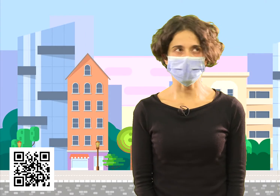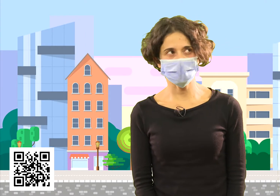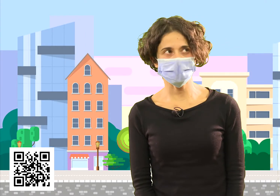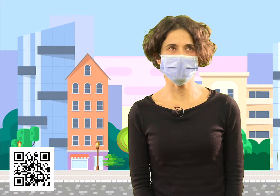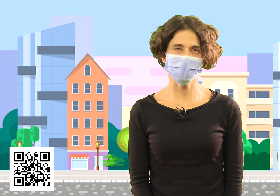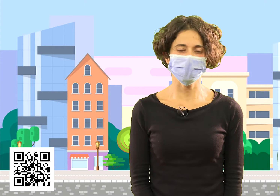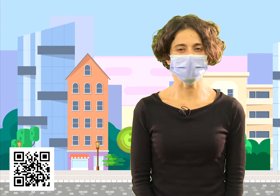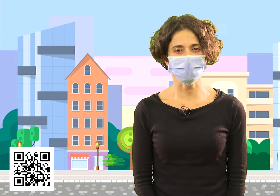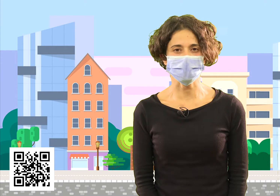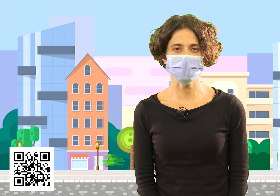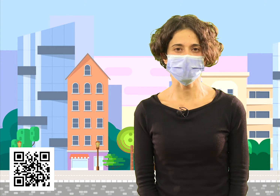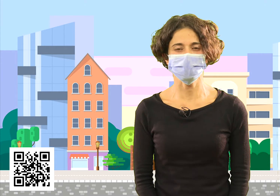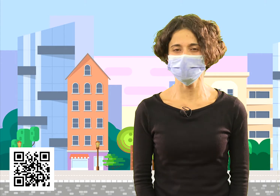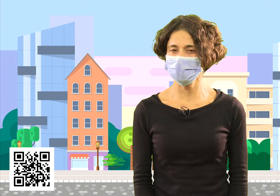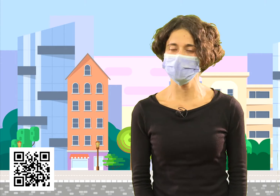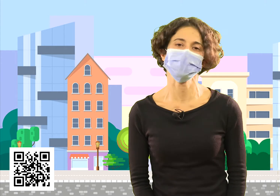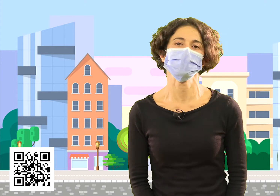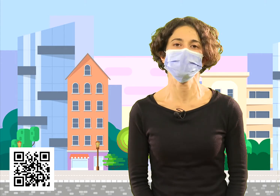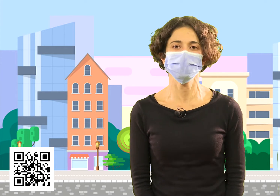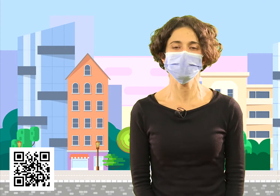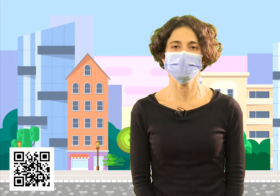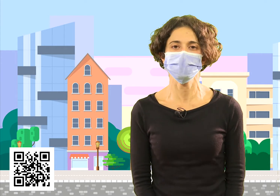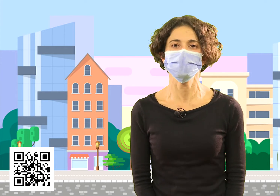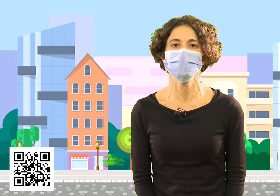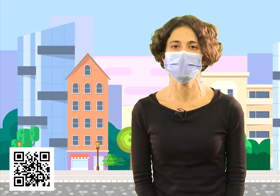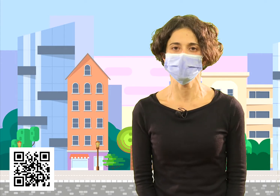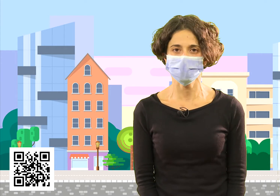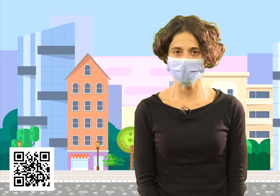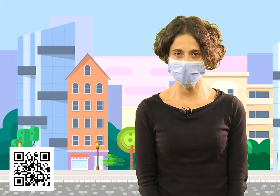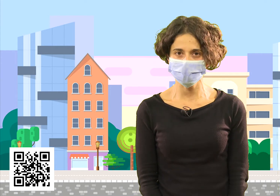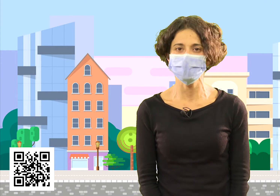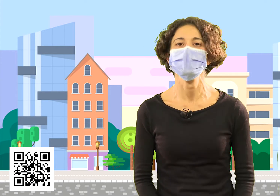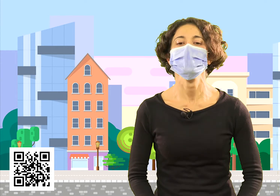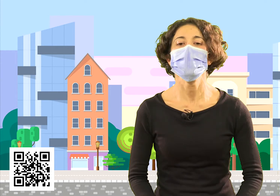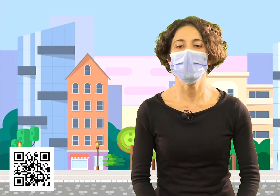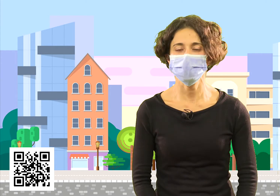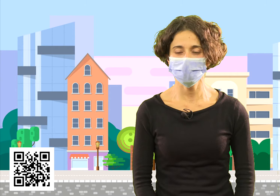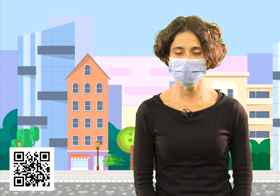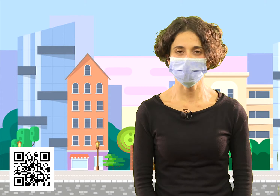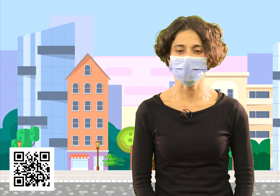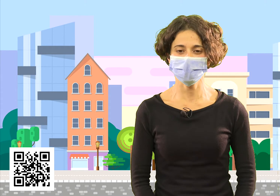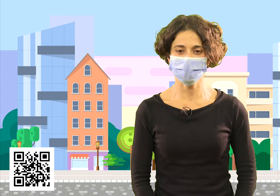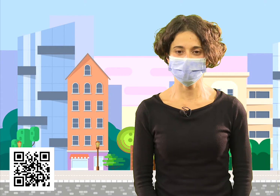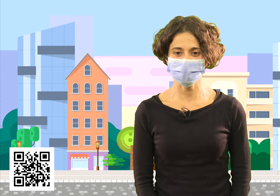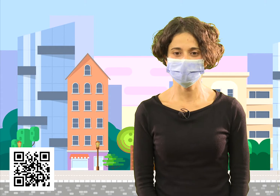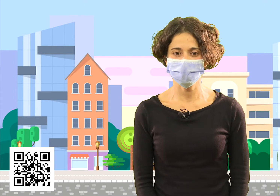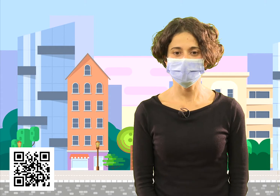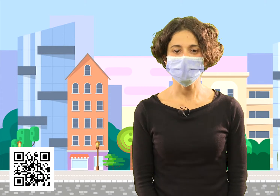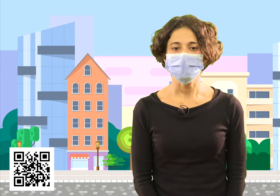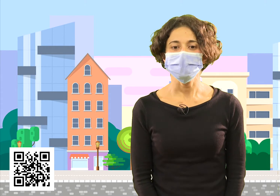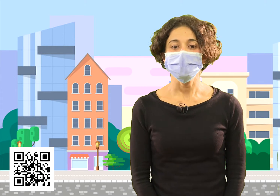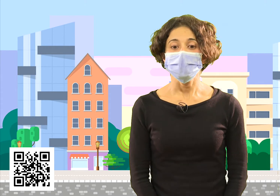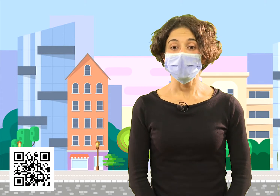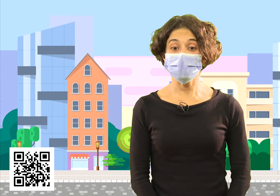La primavera yo creo que no, ¿verdad? Porque esos colores se corresponden más bien con la estación del año otoño. Eso es.